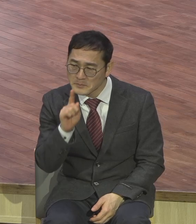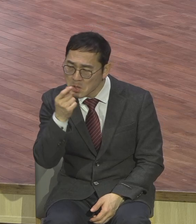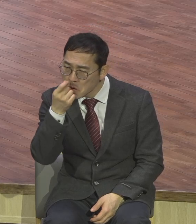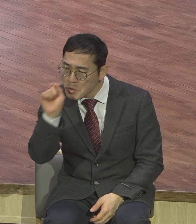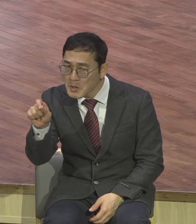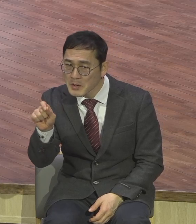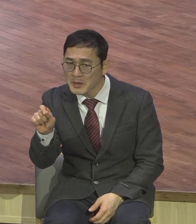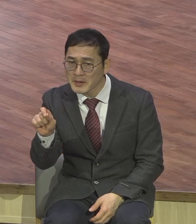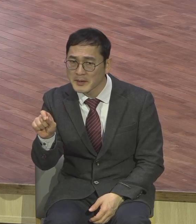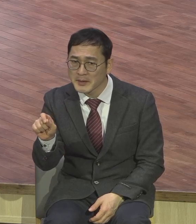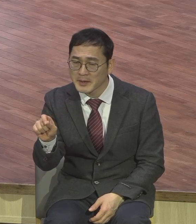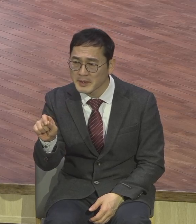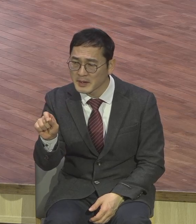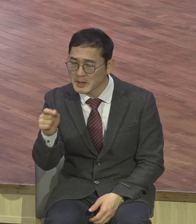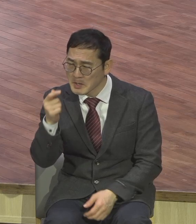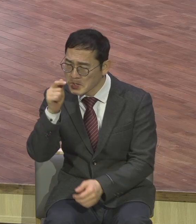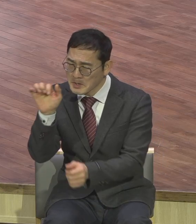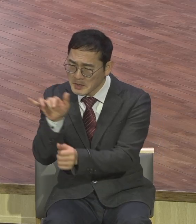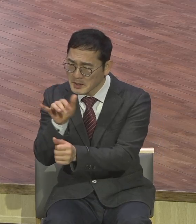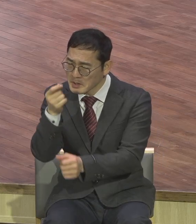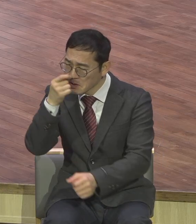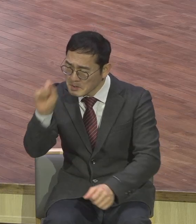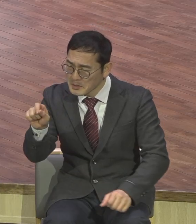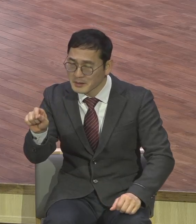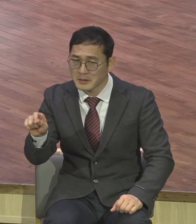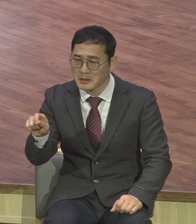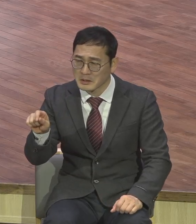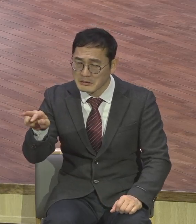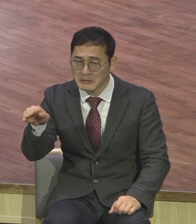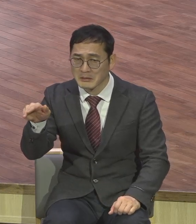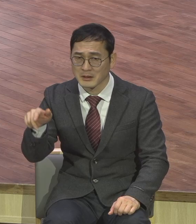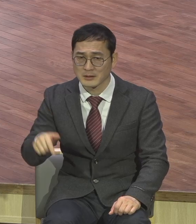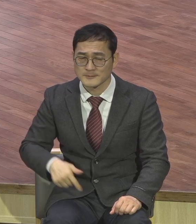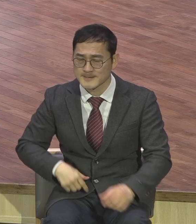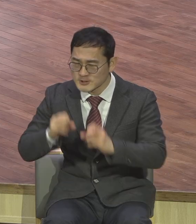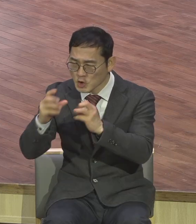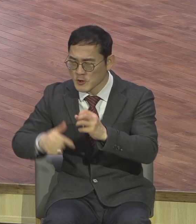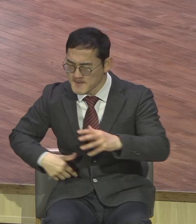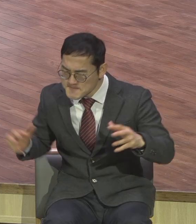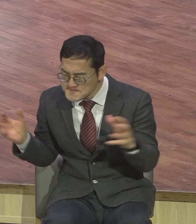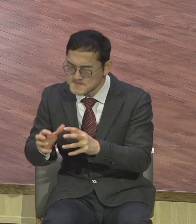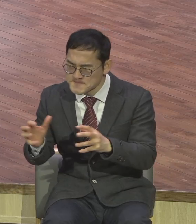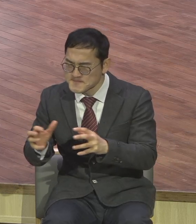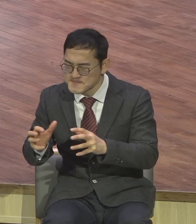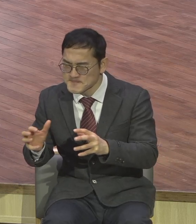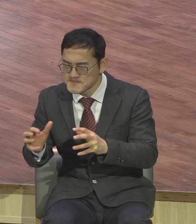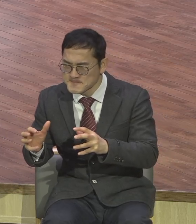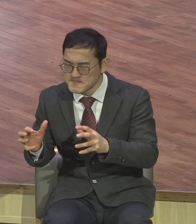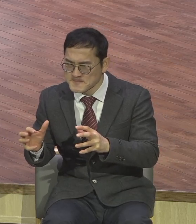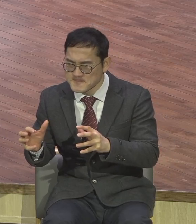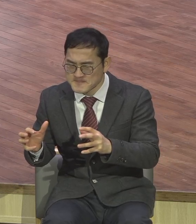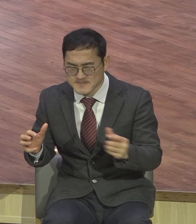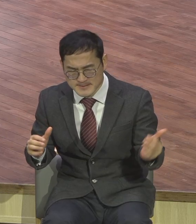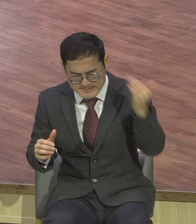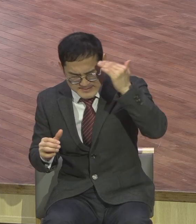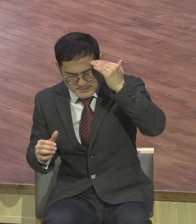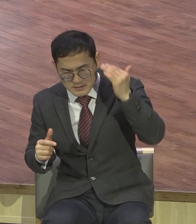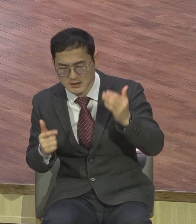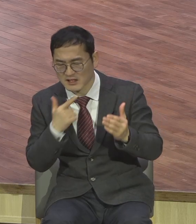그러니까 전도하자고 성교하자고 열정을 가지고 서로 하자고 하는데 이래가지고 저래가지고 이것 때문에 저것 때문에 왜 교회를